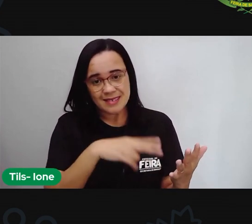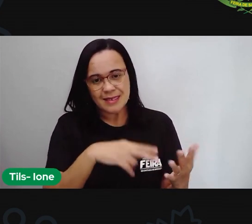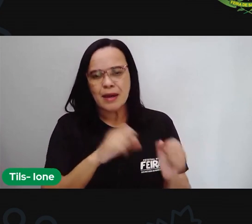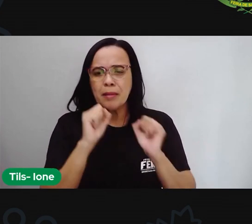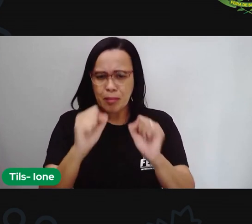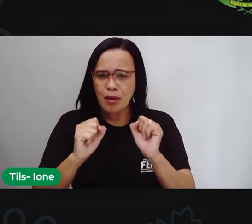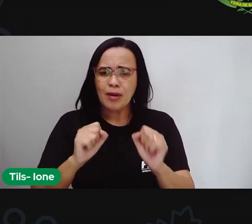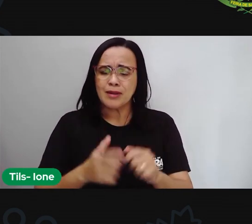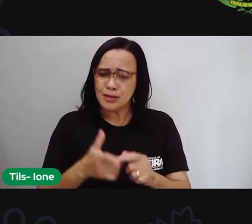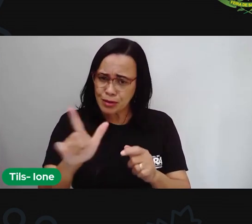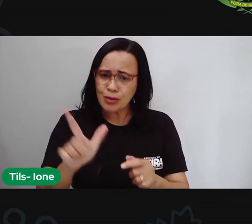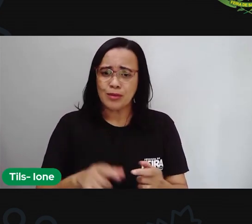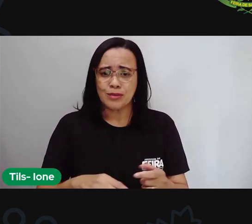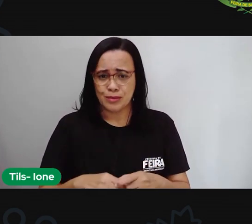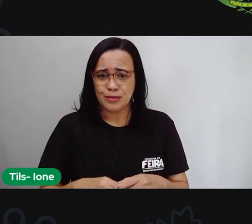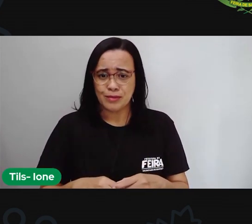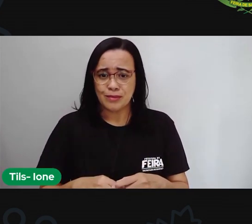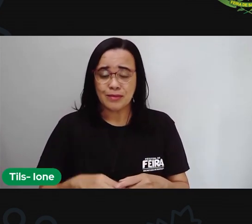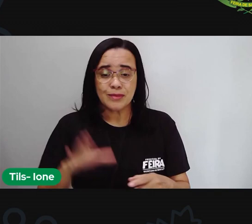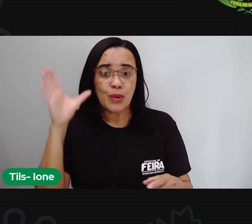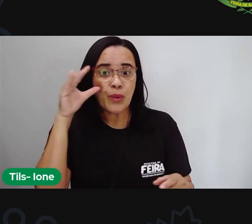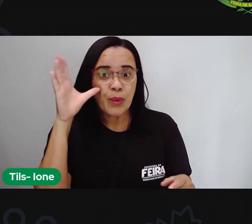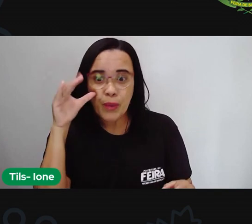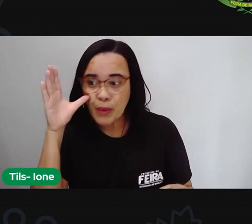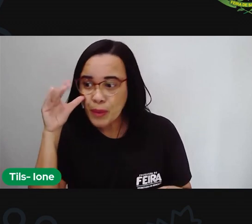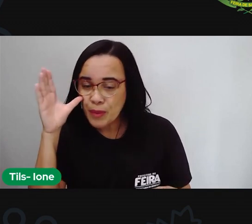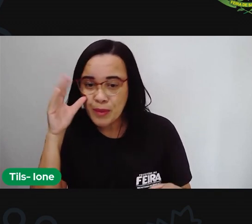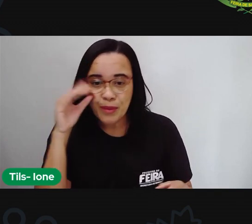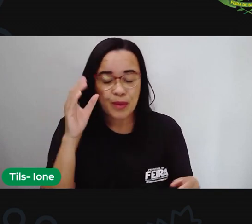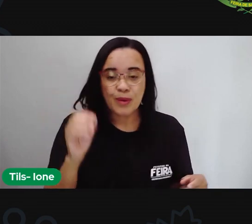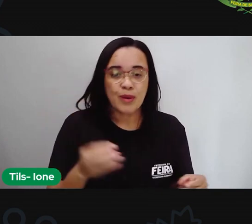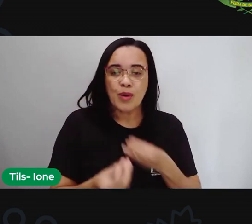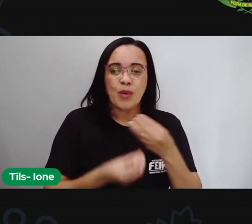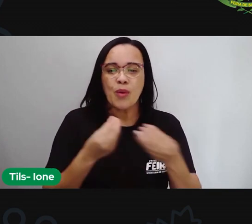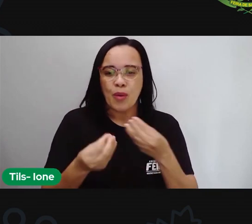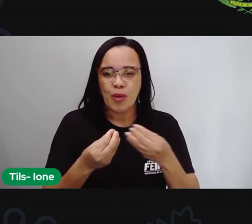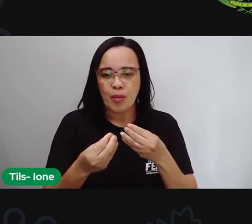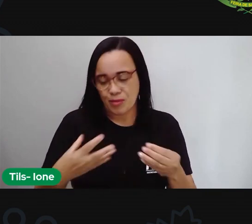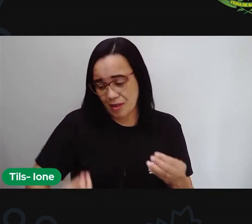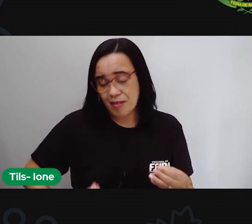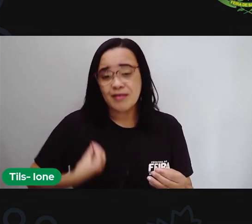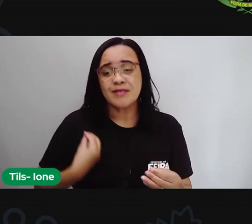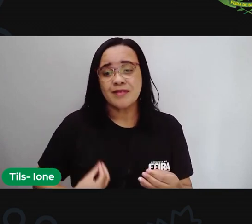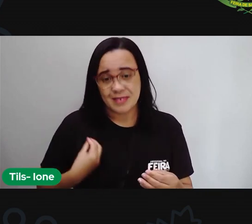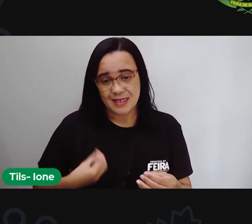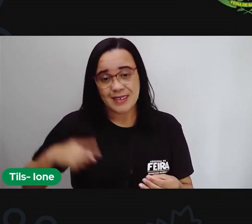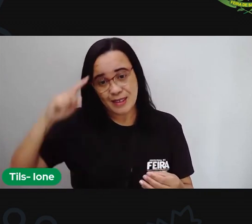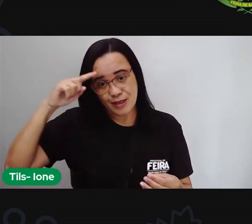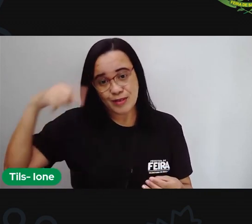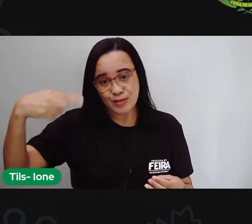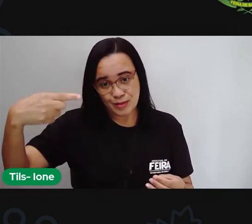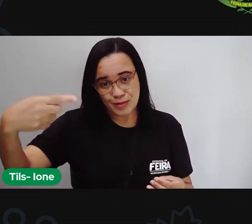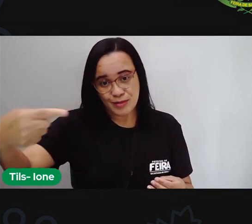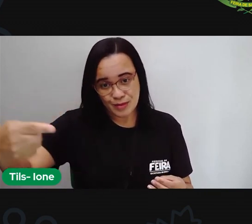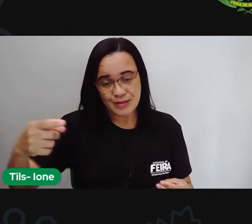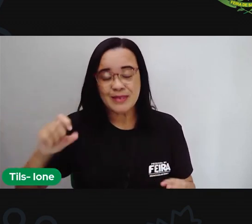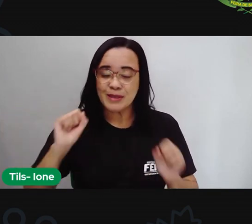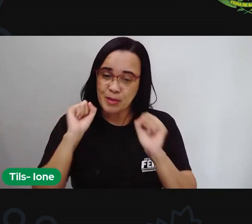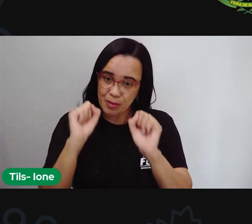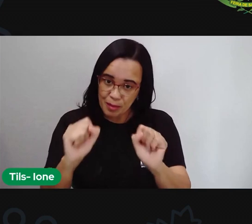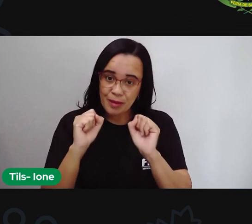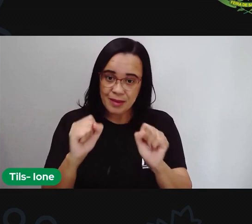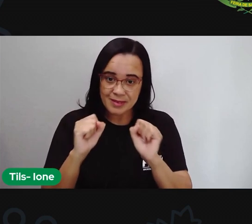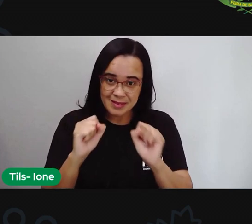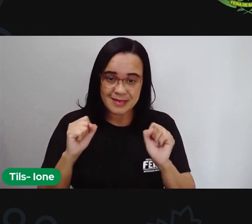certo e despertem aí ó na rotina de vocês na vida de vocês naquilo que vocês fazem aí todos